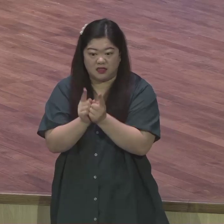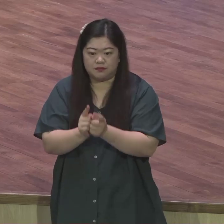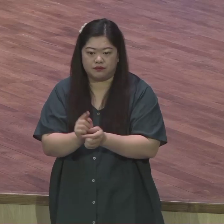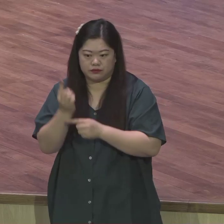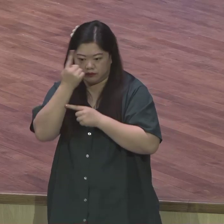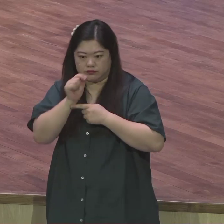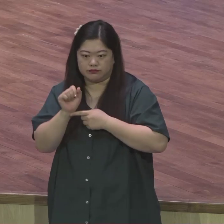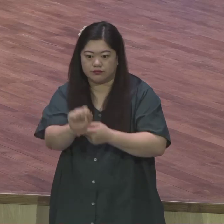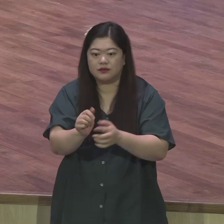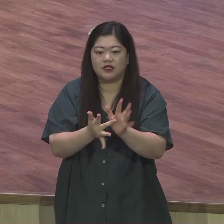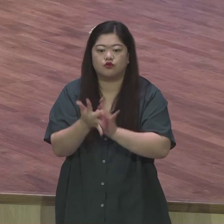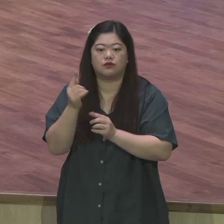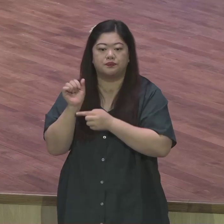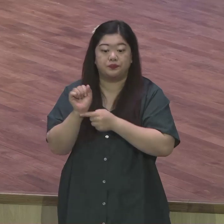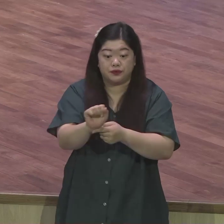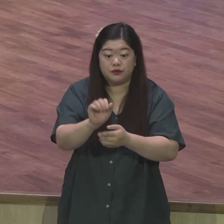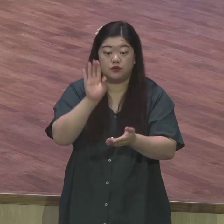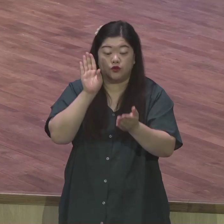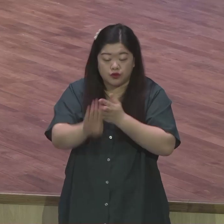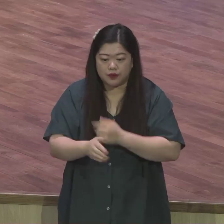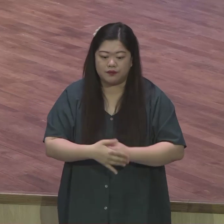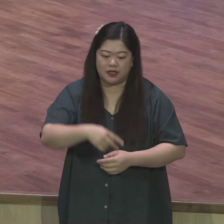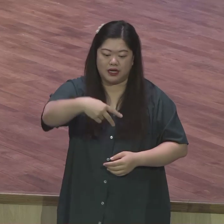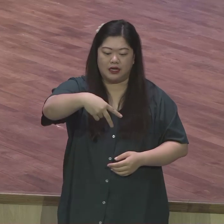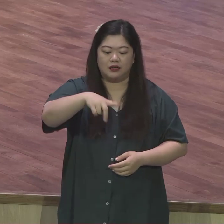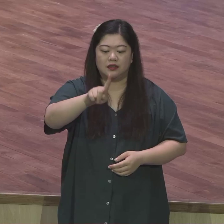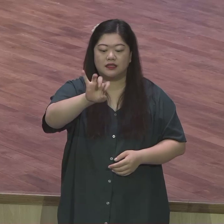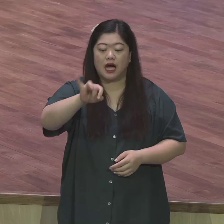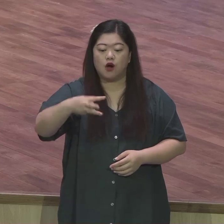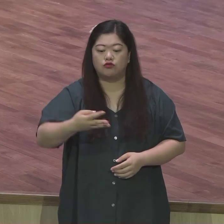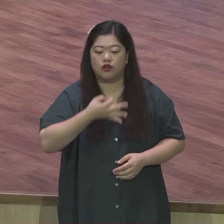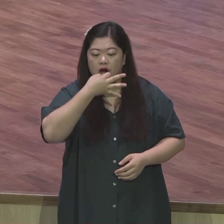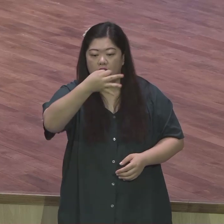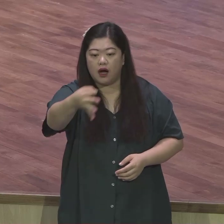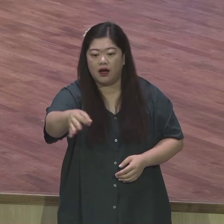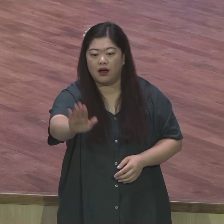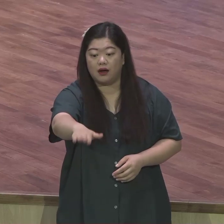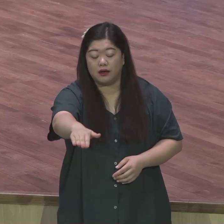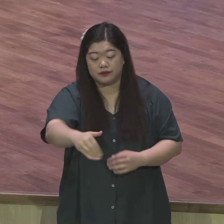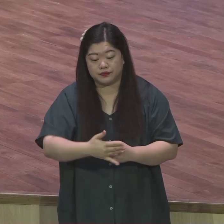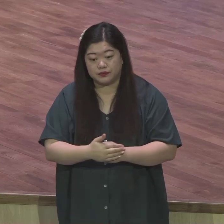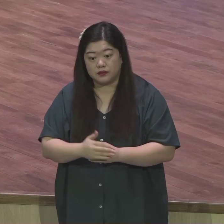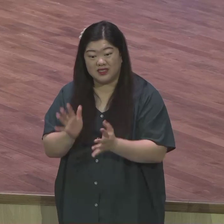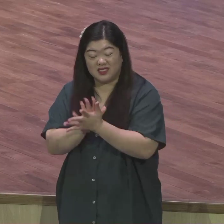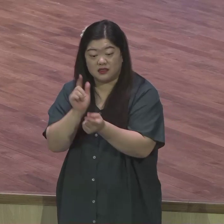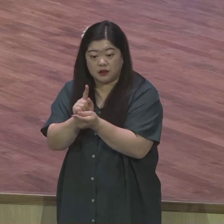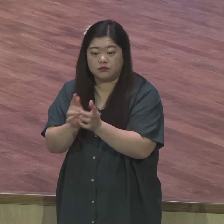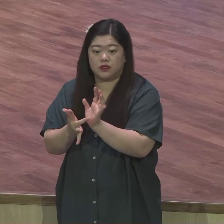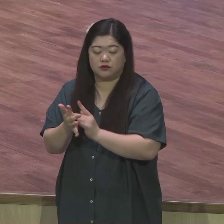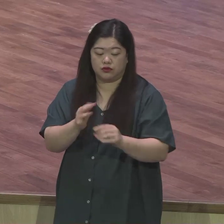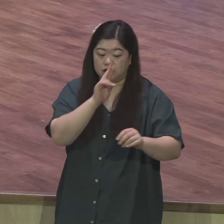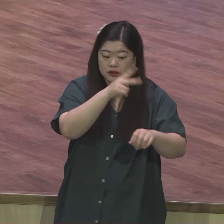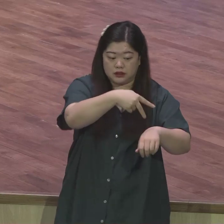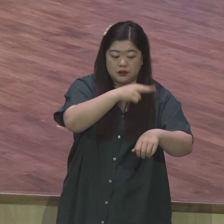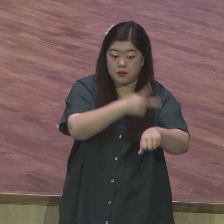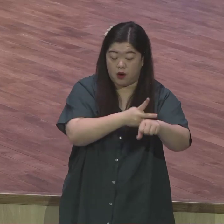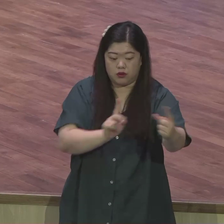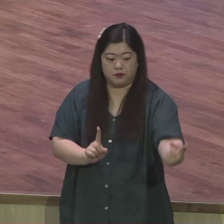이름을 부르면서 직접 만나 줬다 길거리 대낮에 빛보다 더 강한 빛으로